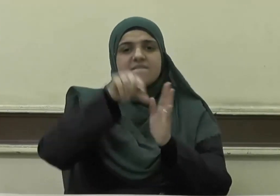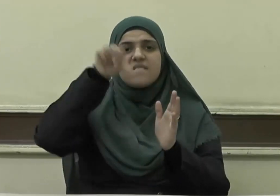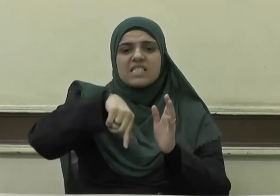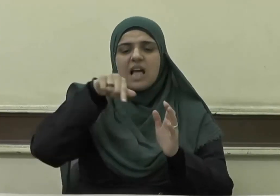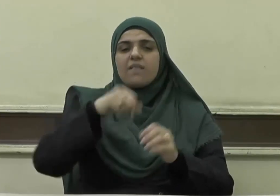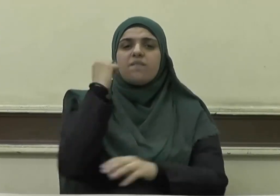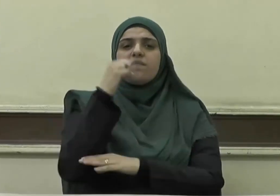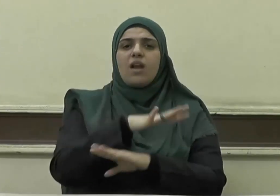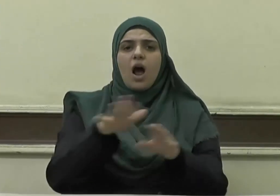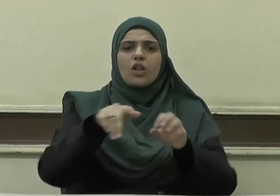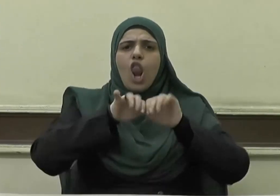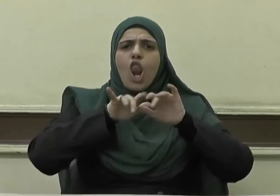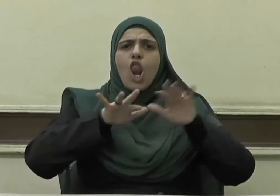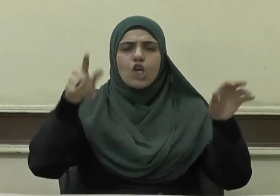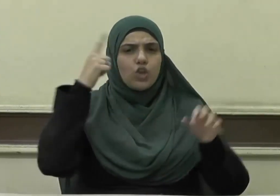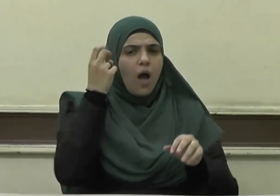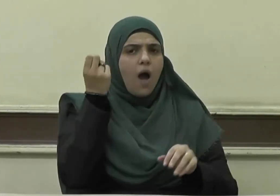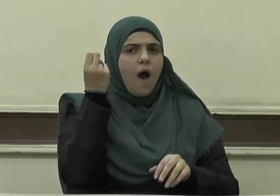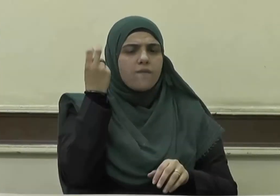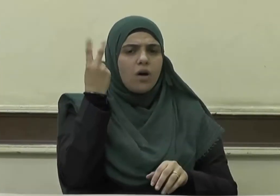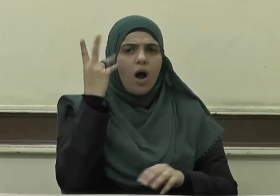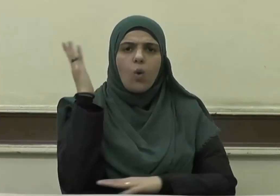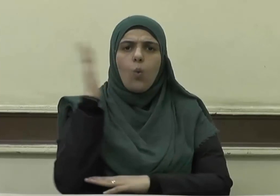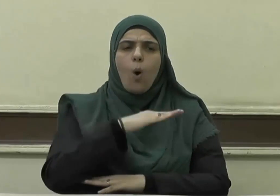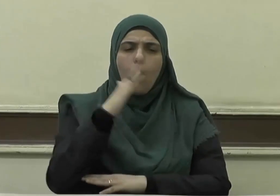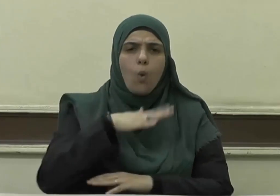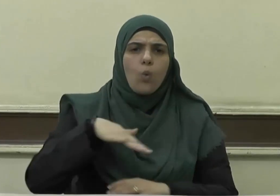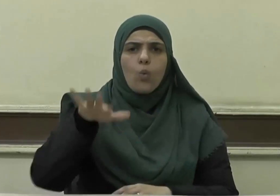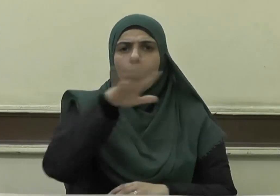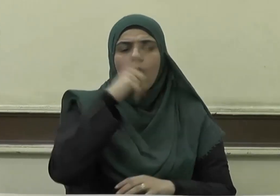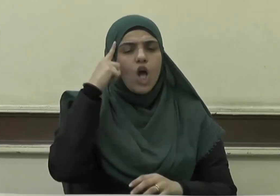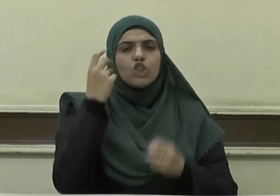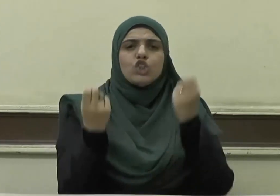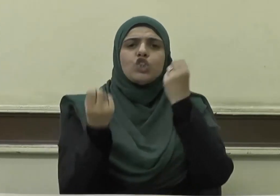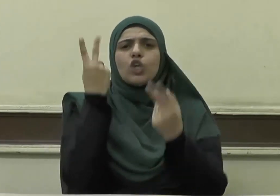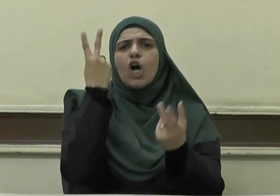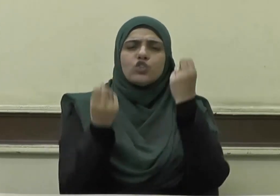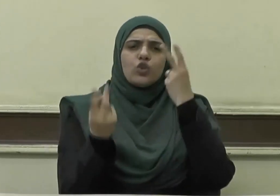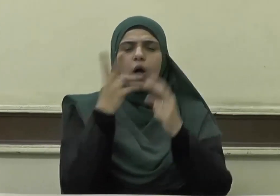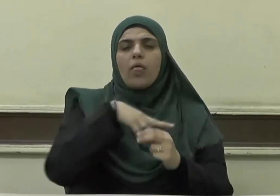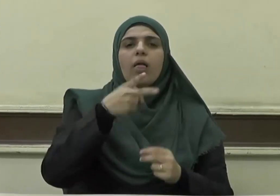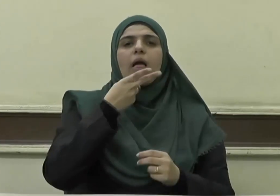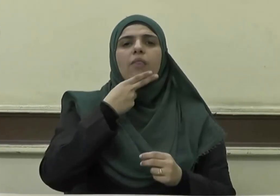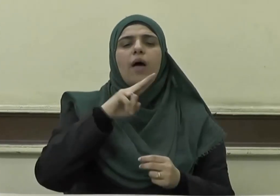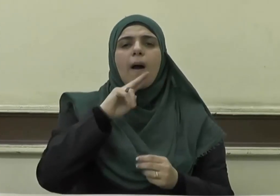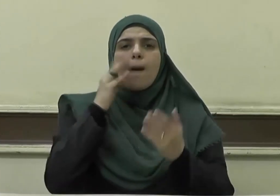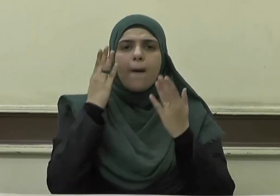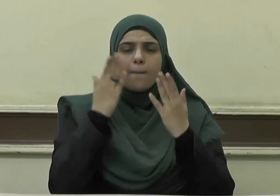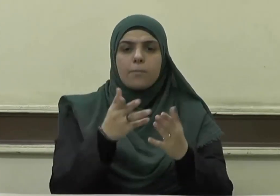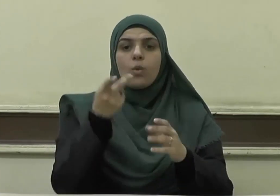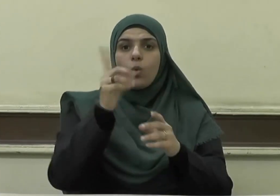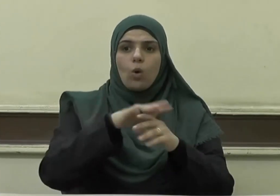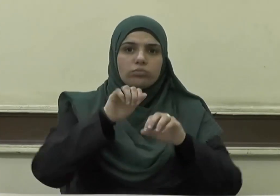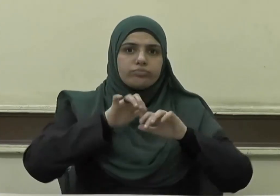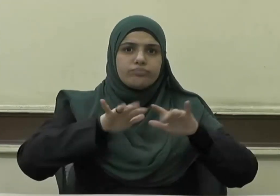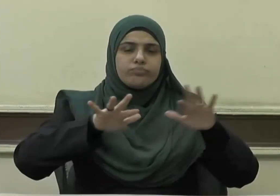الأفقار الهدامة والإشاعات الكاذبة وترويع الآمنين